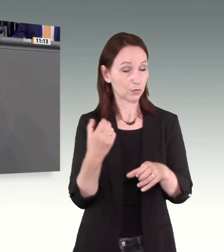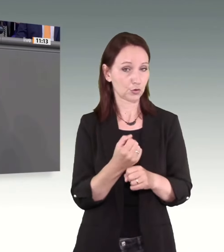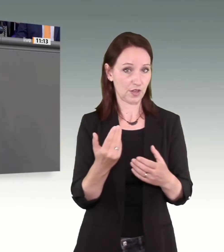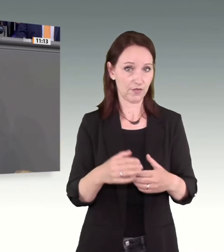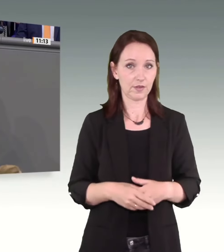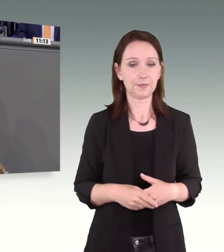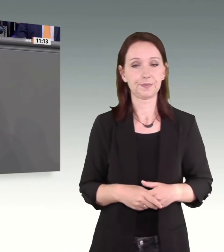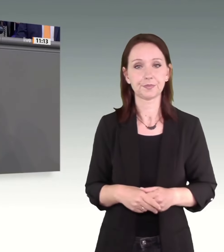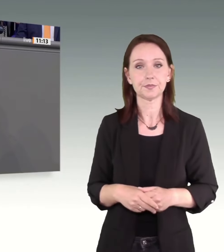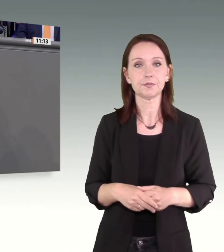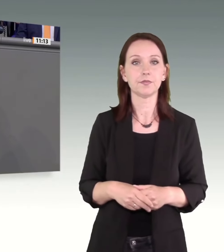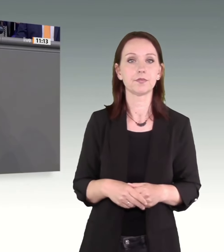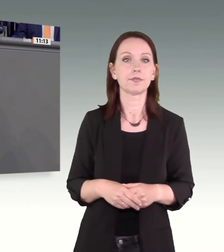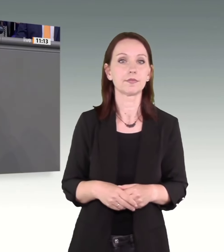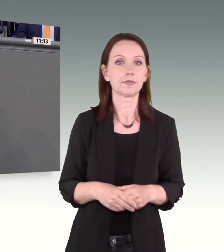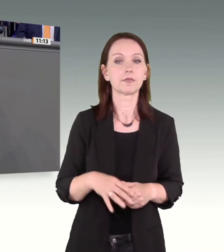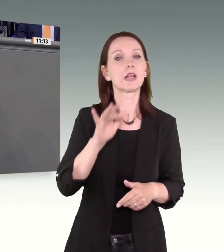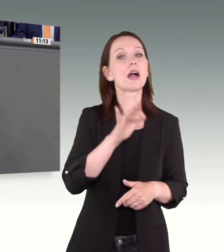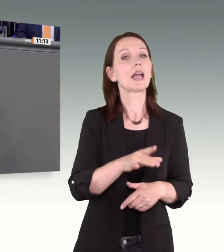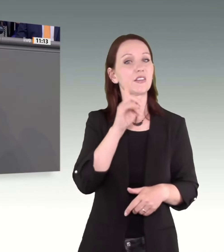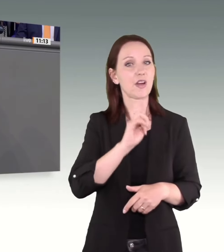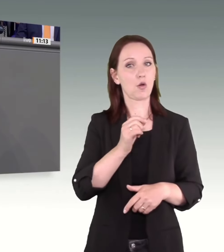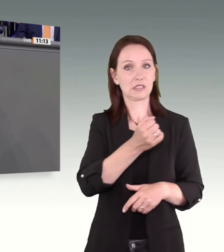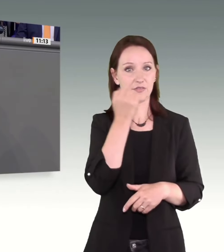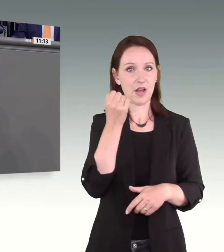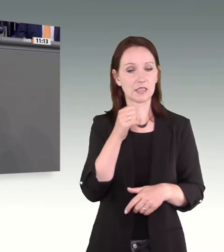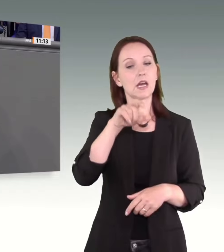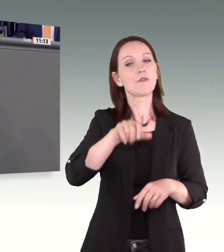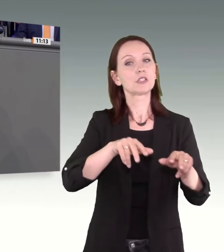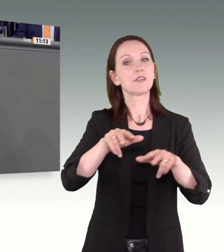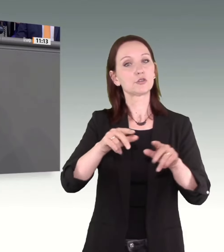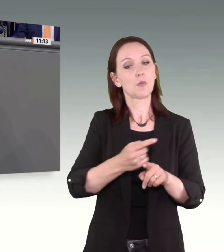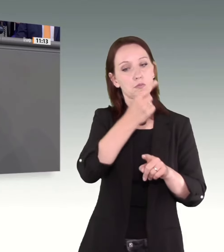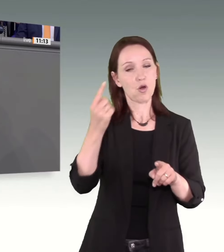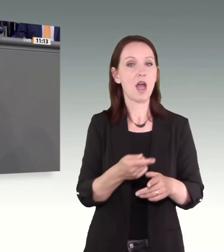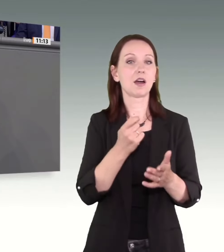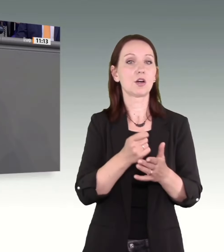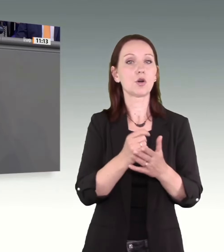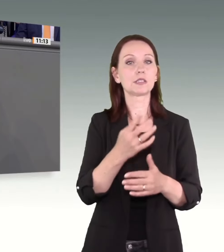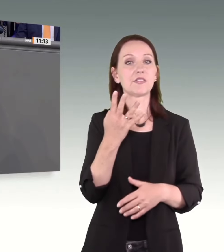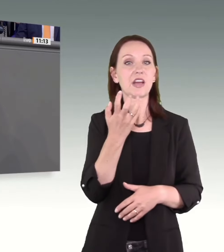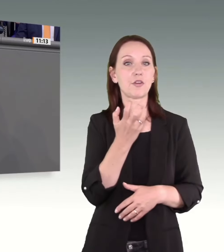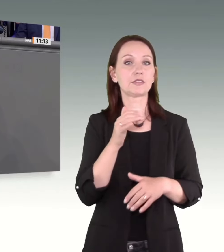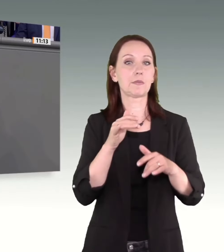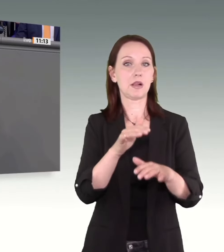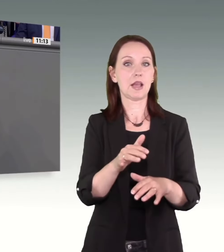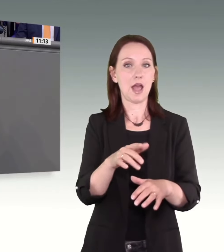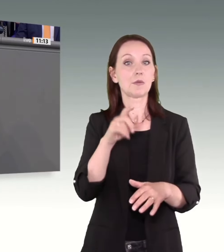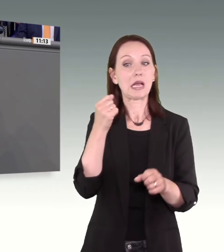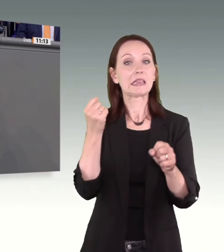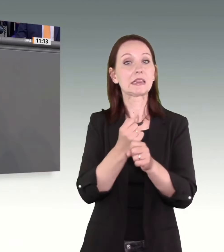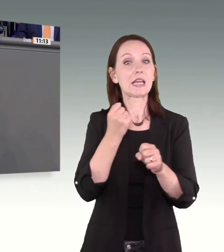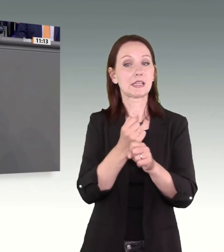Gewalt gegen Frauen kostet volkswirtschaftlich jedes Jahr 54 Milliarden Euro nach der Tat im gesellschaftlichen